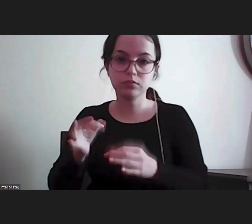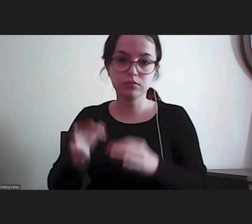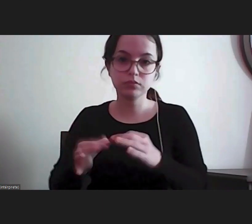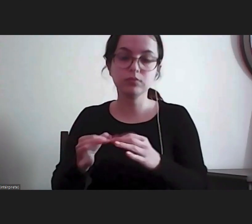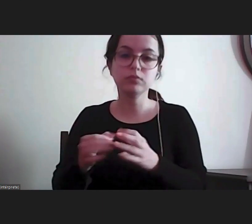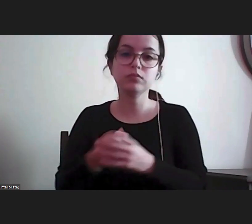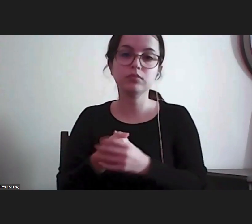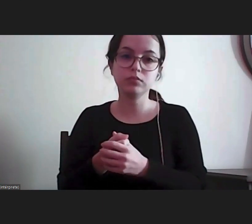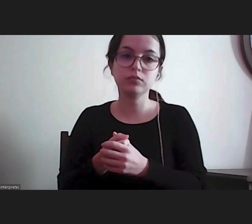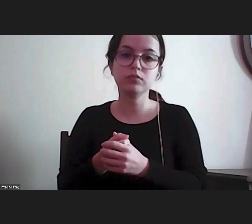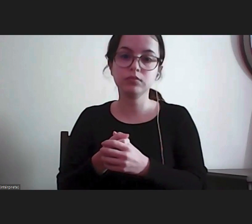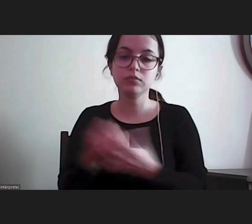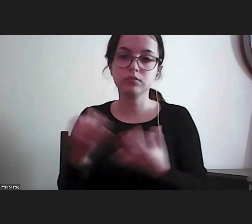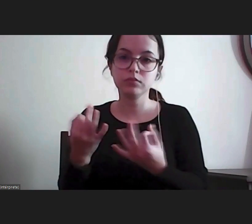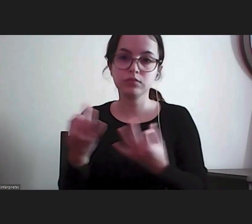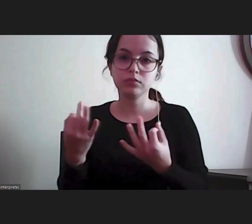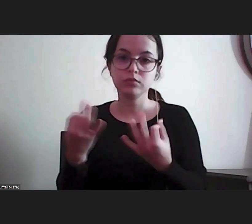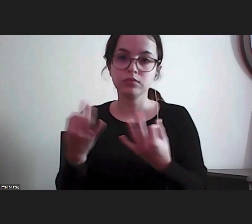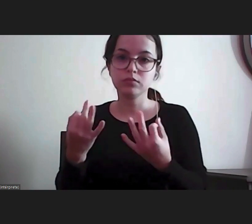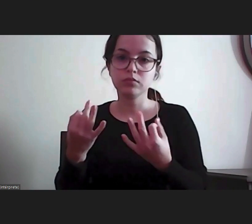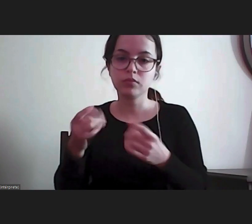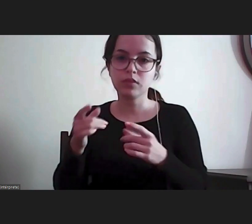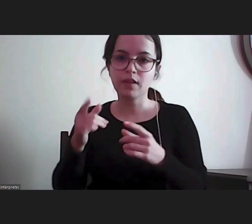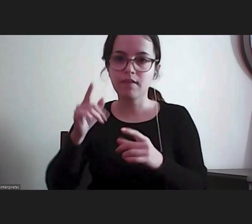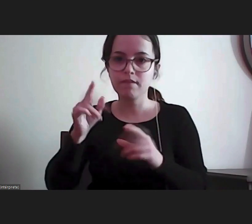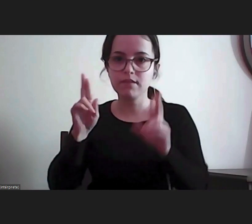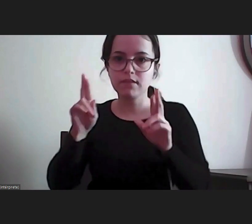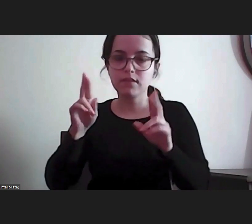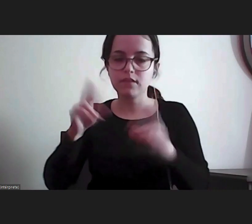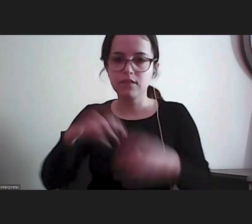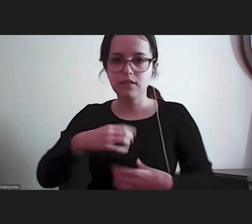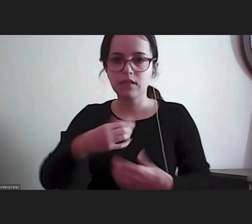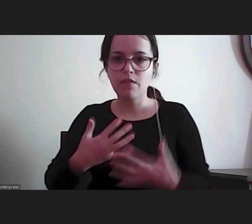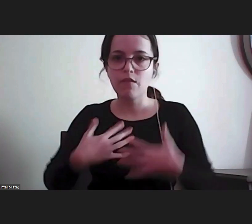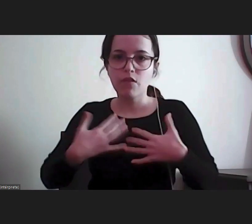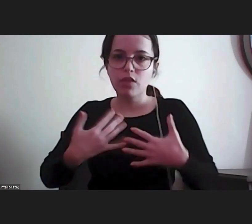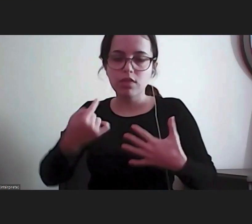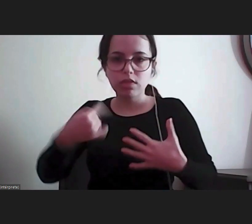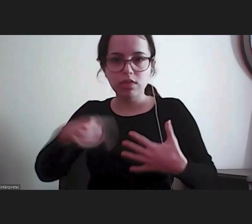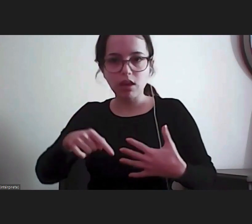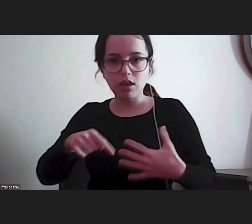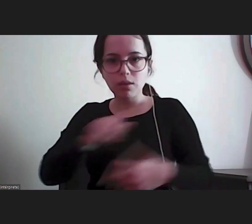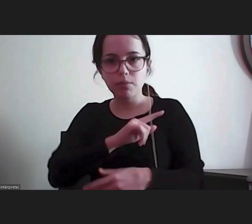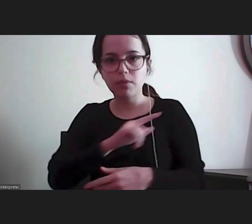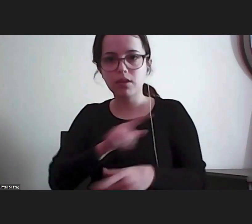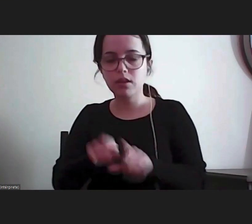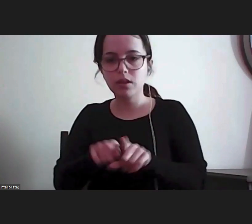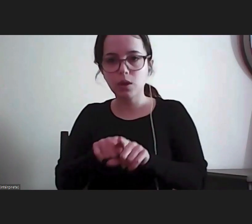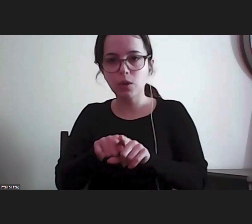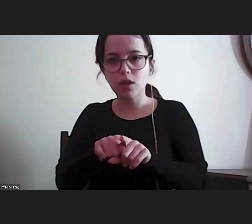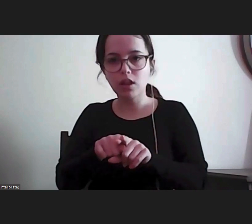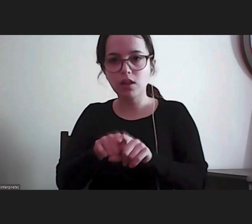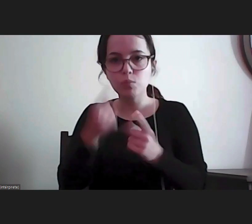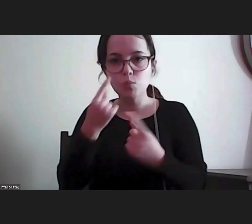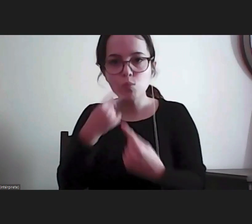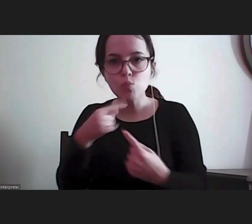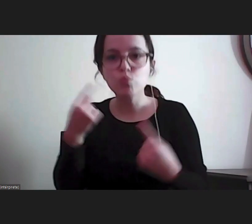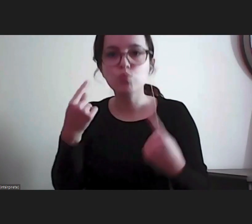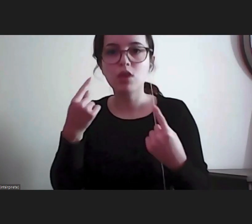ambição, esta vontade de poder dar-se a conhecer melhor